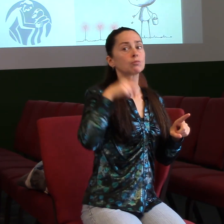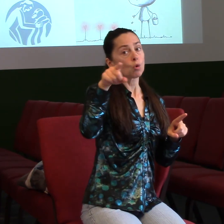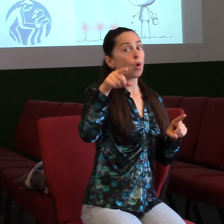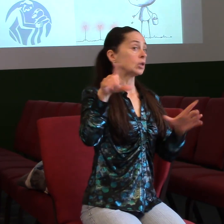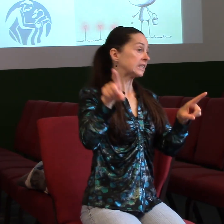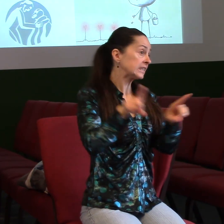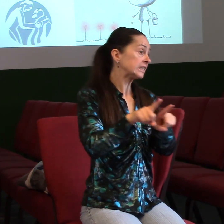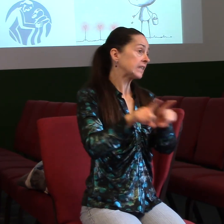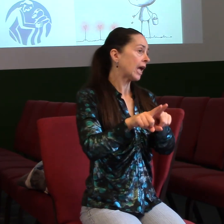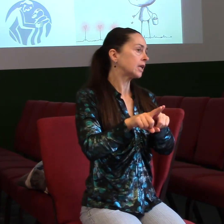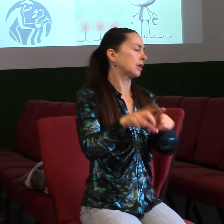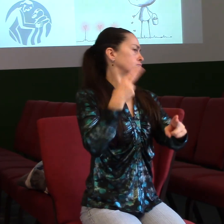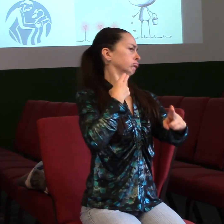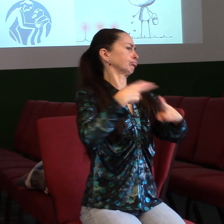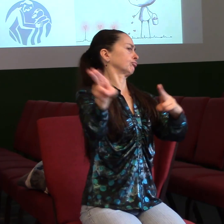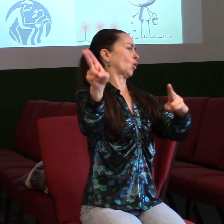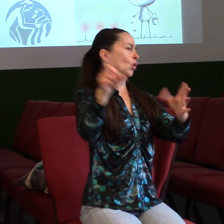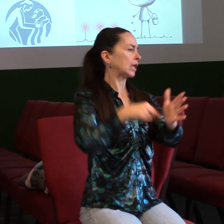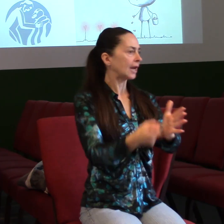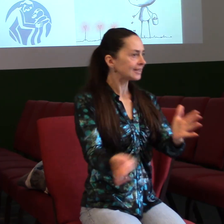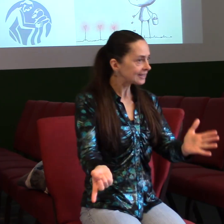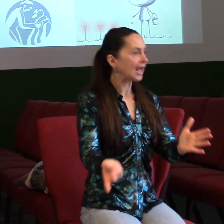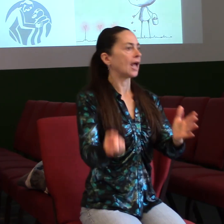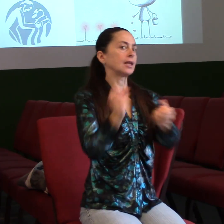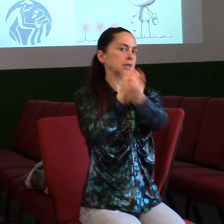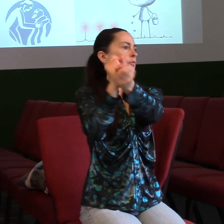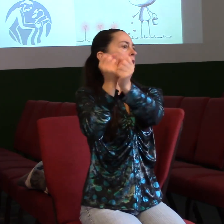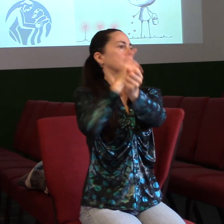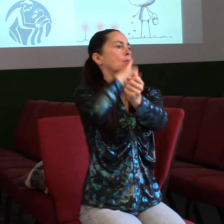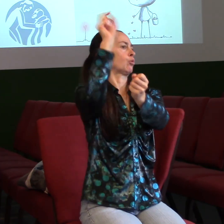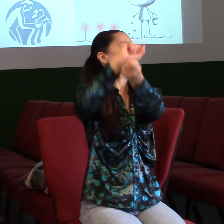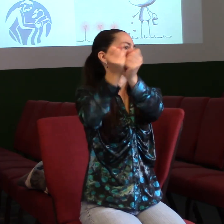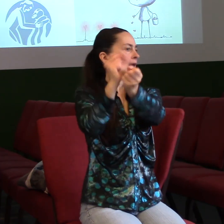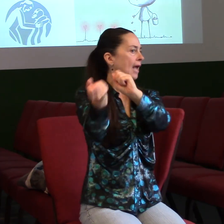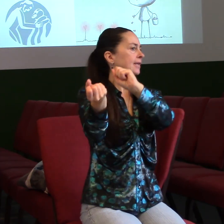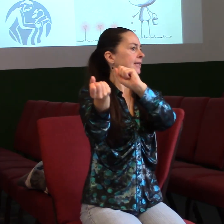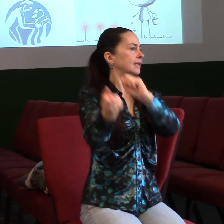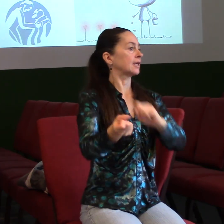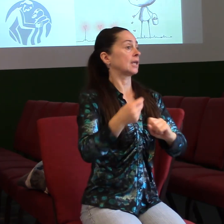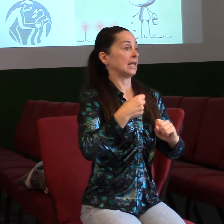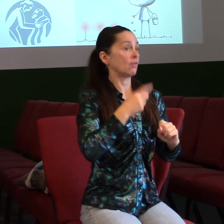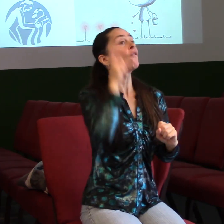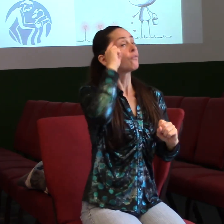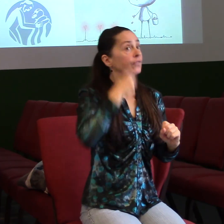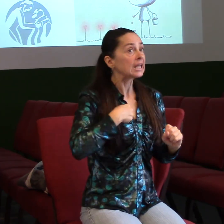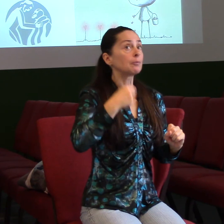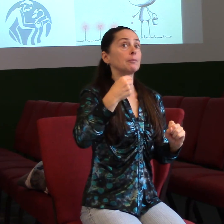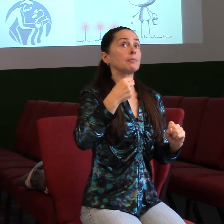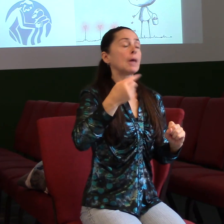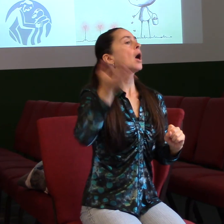Milosedenství je o tom, že si uvědomuji, že mě samotnou bylo odpuštěné a proto dokážu odpuštět dál. A pro